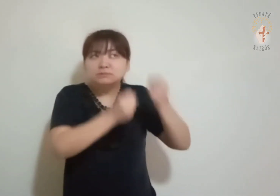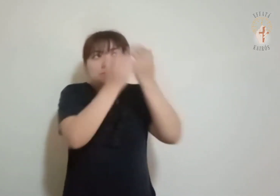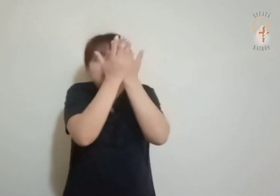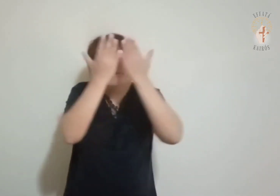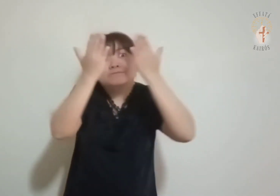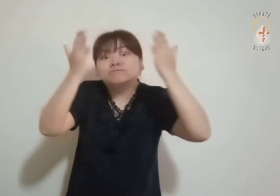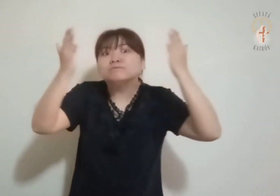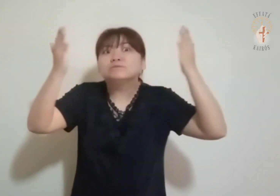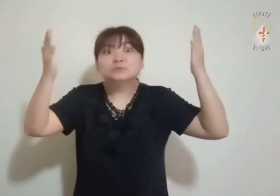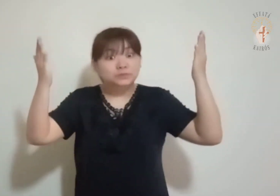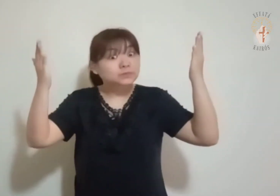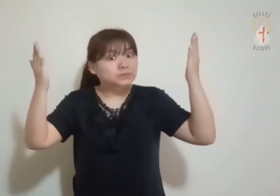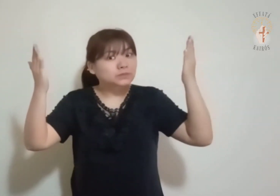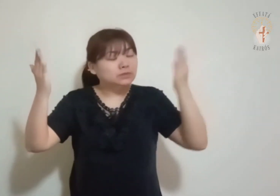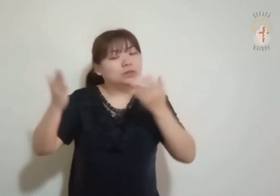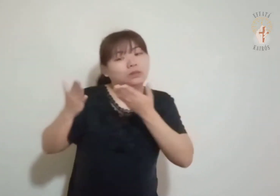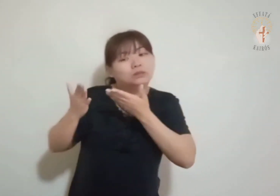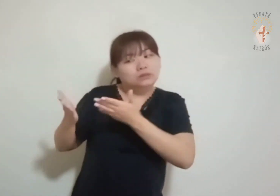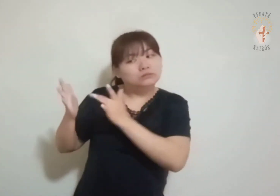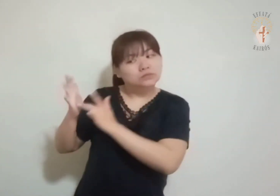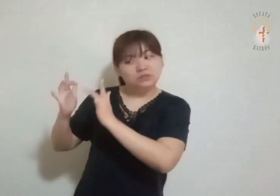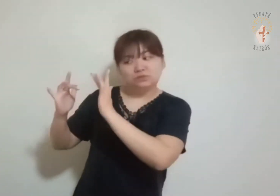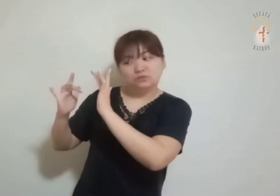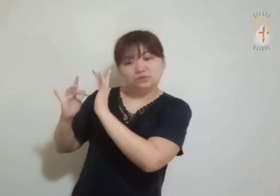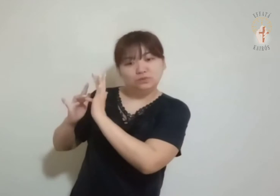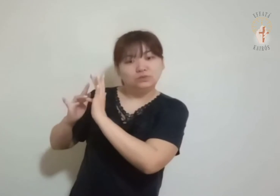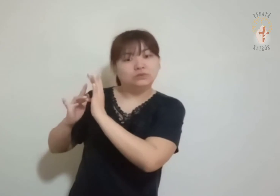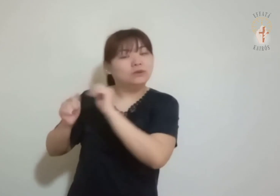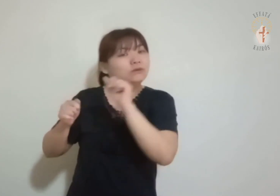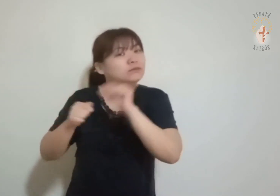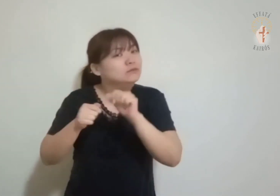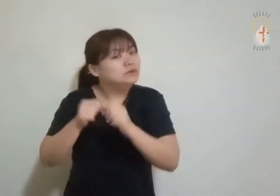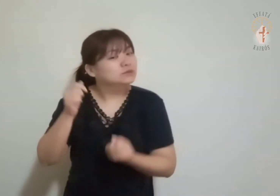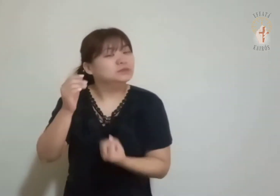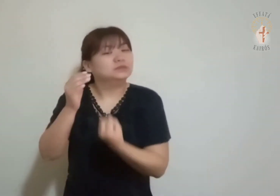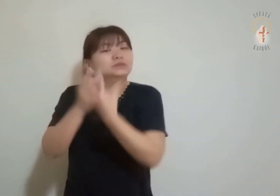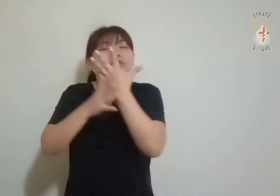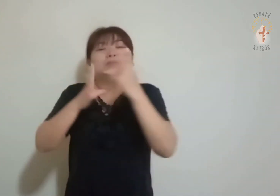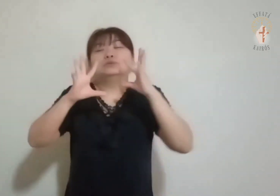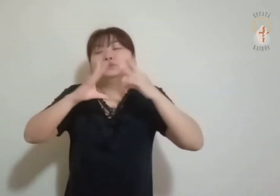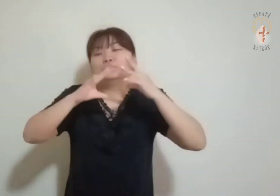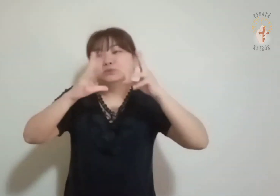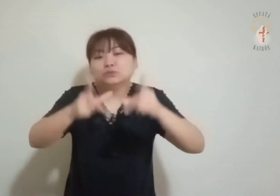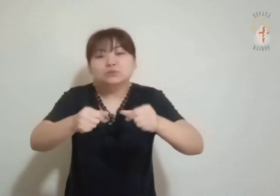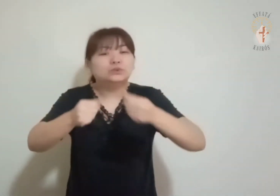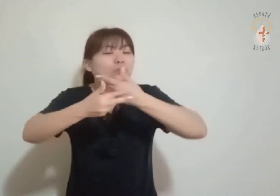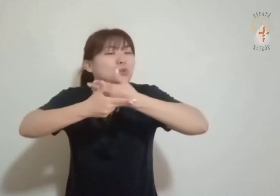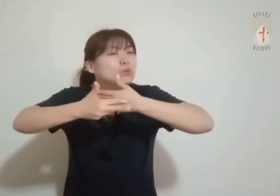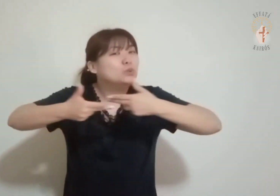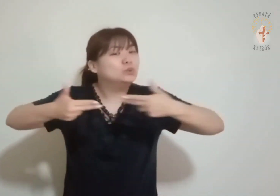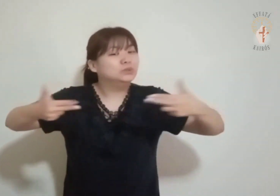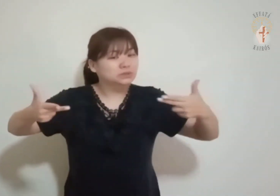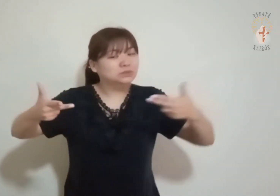Tudo foi criado por meio dele e para ele.